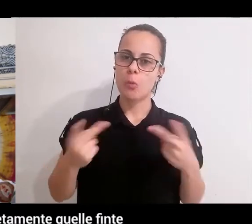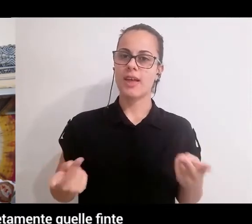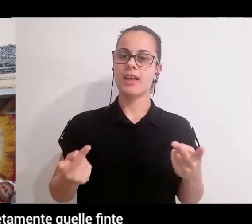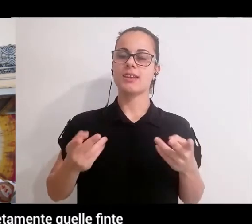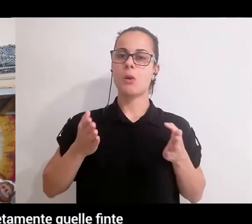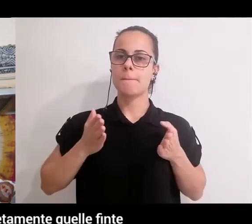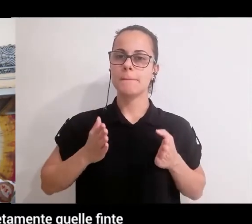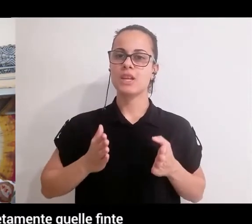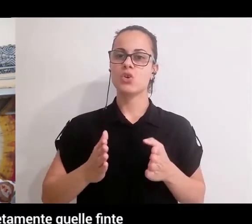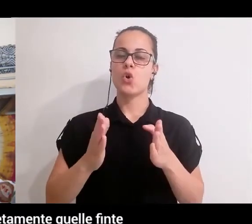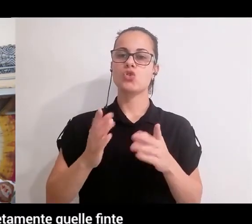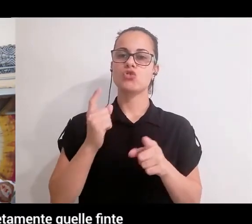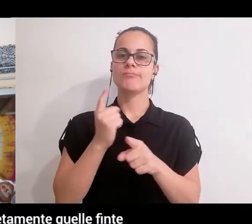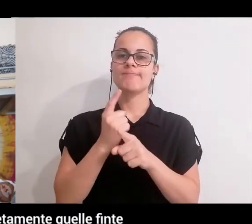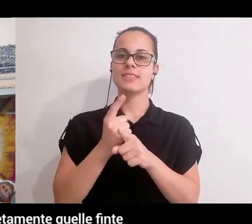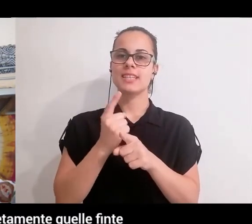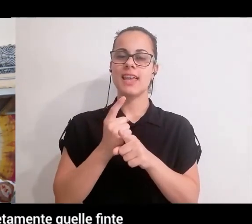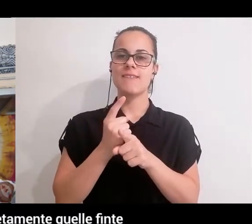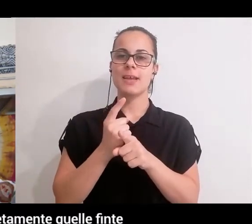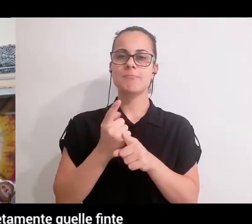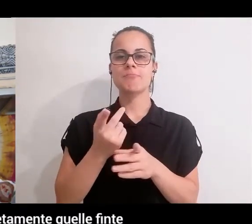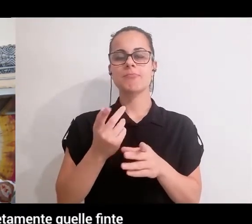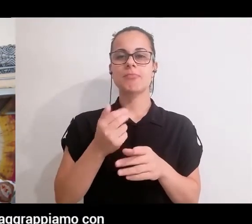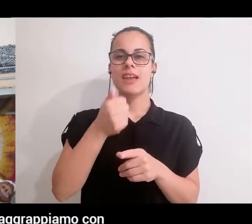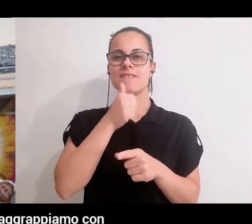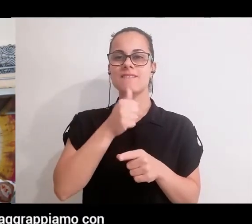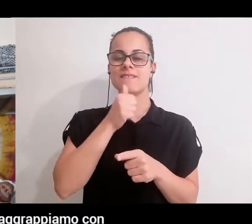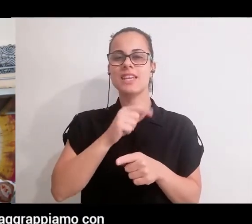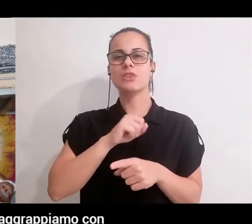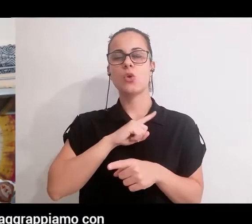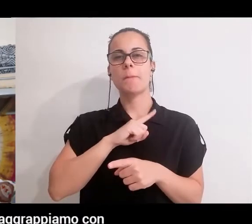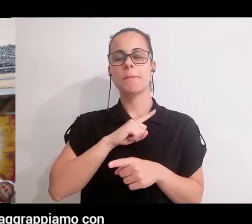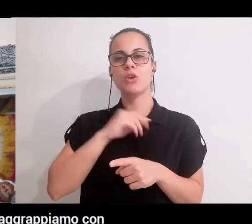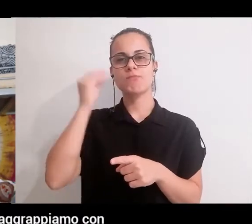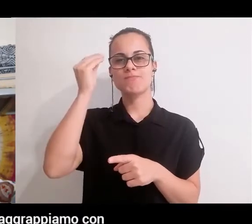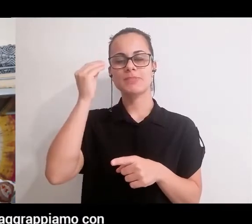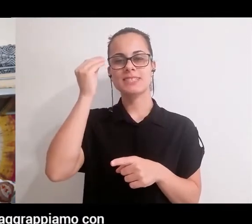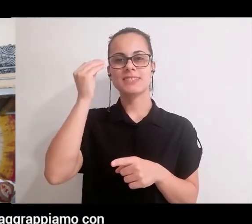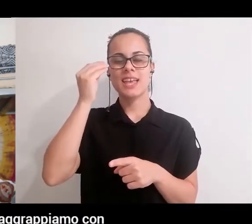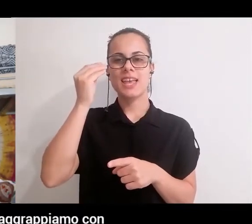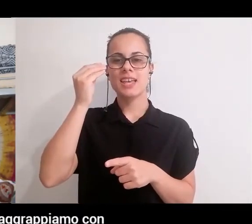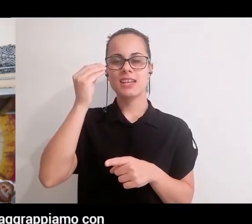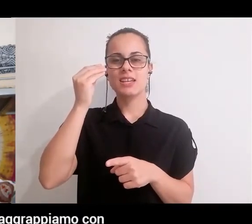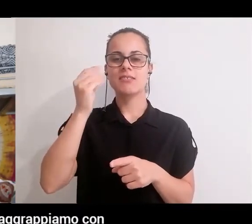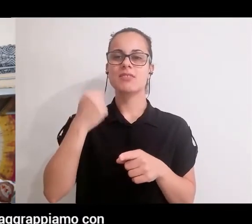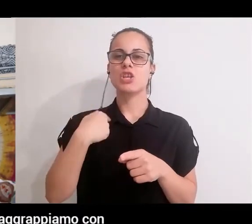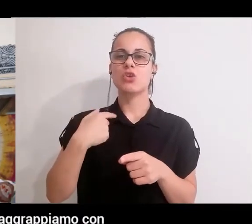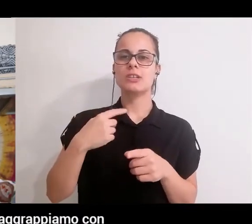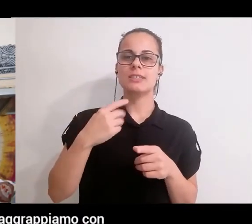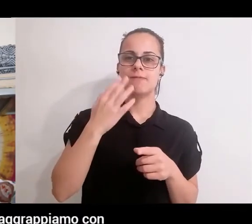percorso che va a sgretolare completamente quelle finte convinzioni alle quali ci attacchiamo